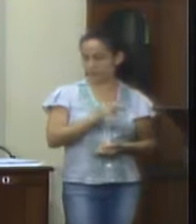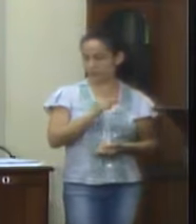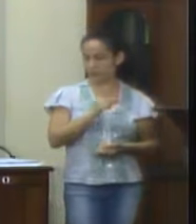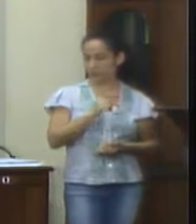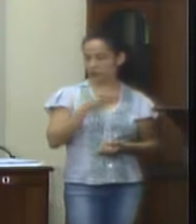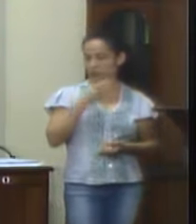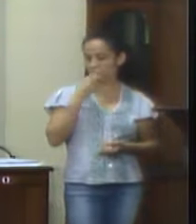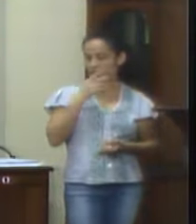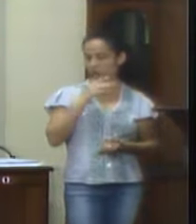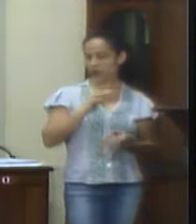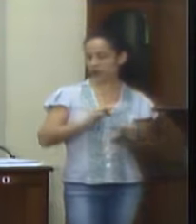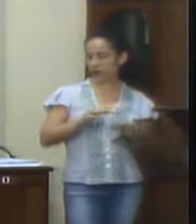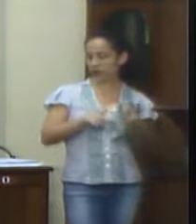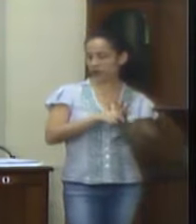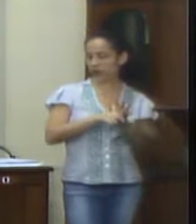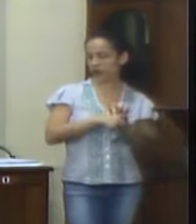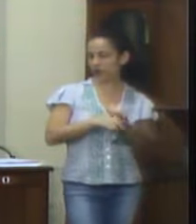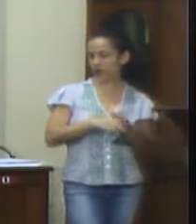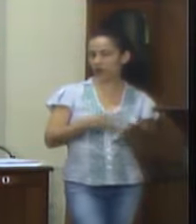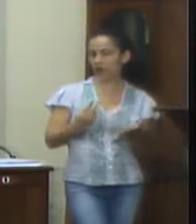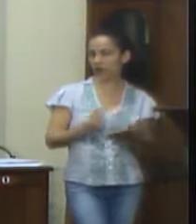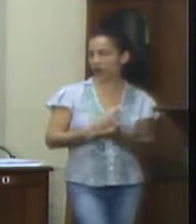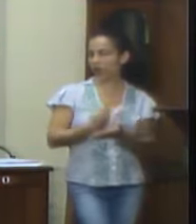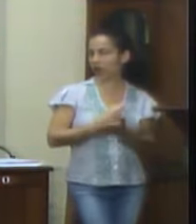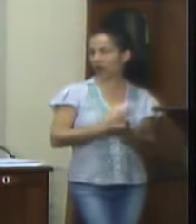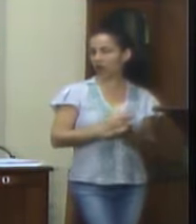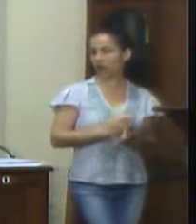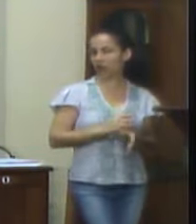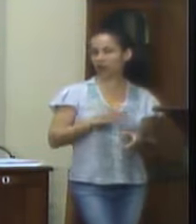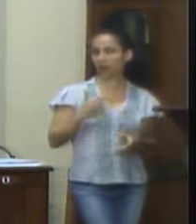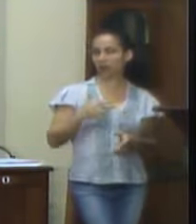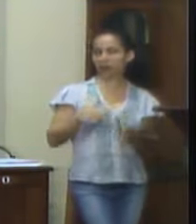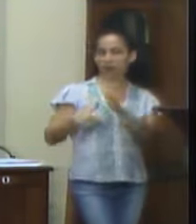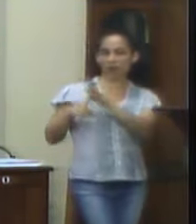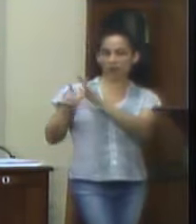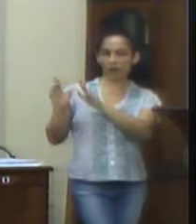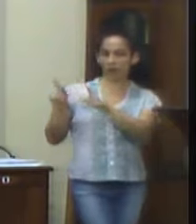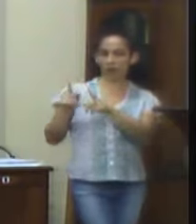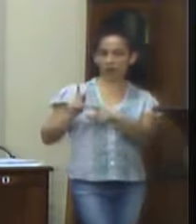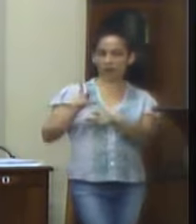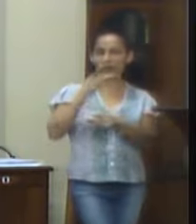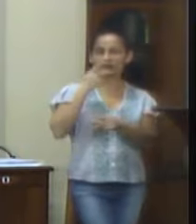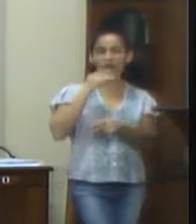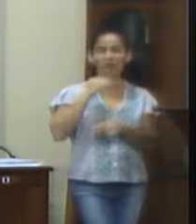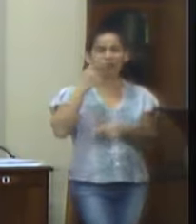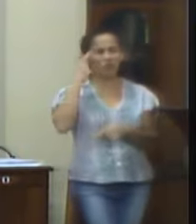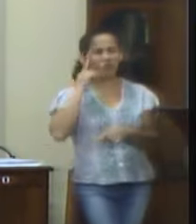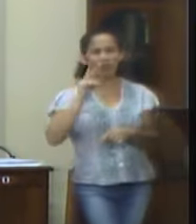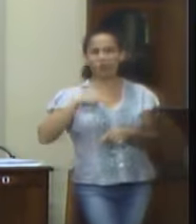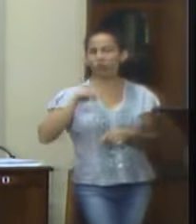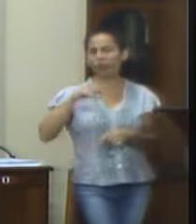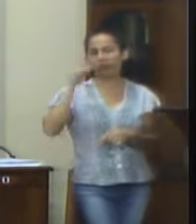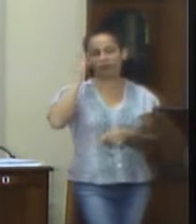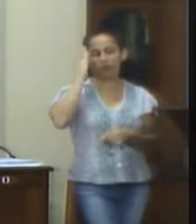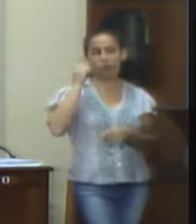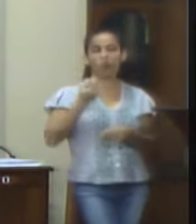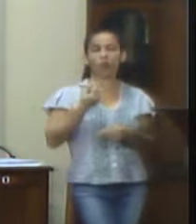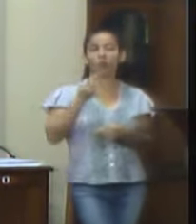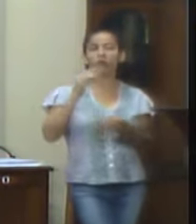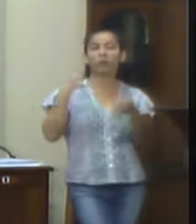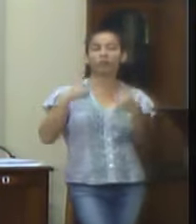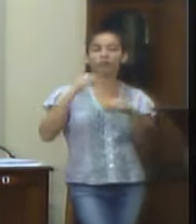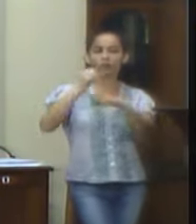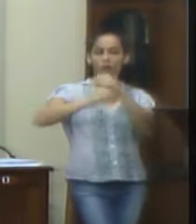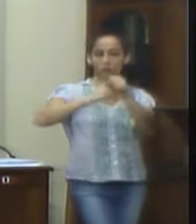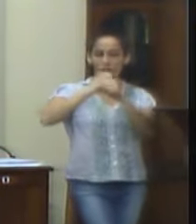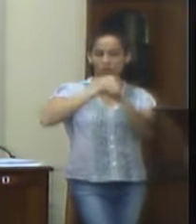Trata-se de projeto de lei que visa sanar falha. A não previsão de receitas constantes da arrecadação anual do Instituto é atender ao disposto no artigo